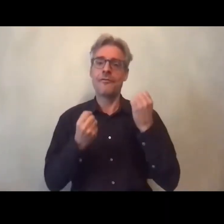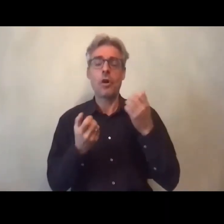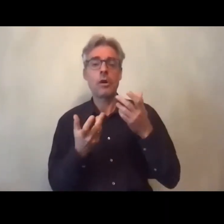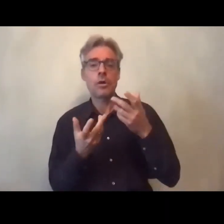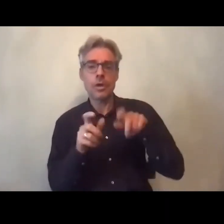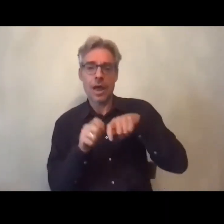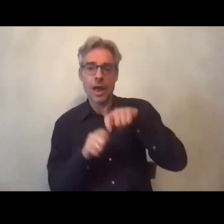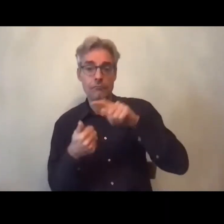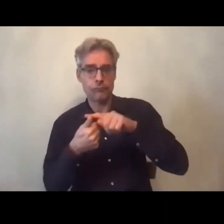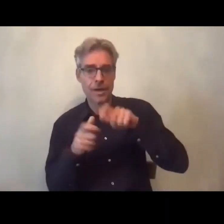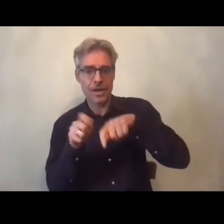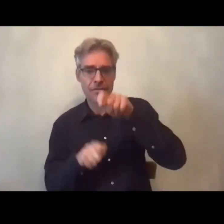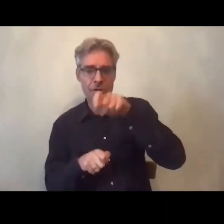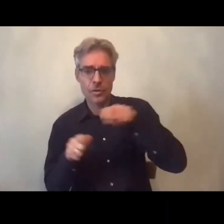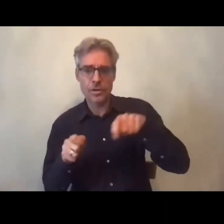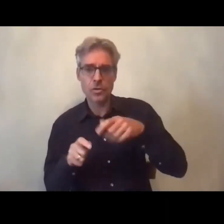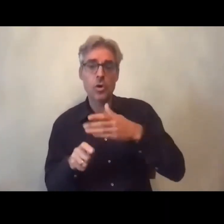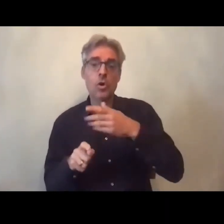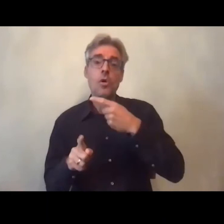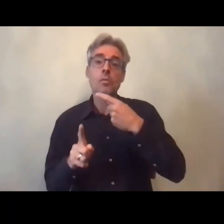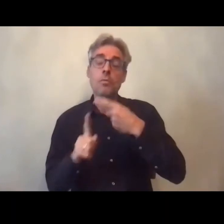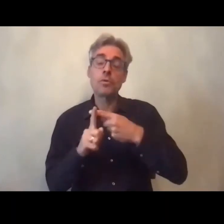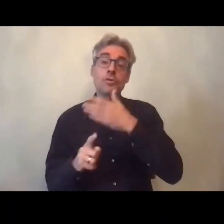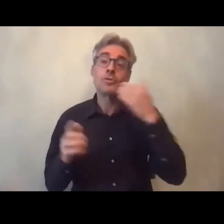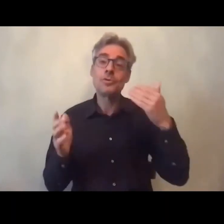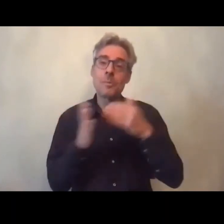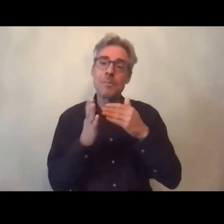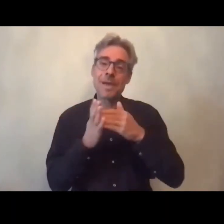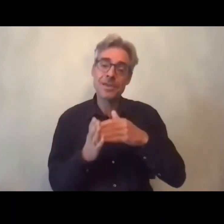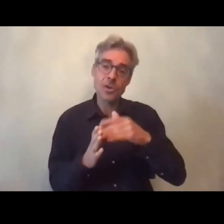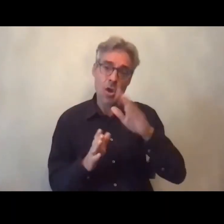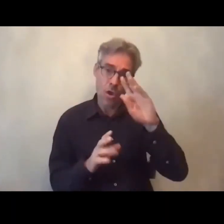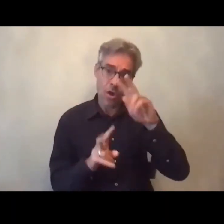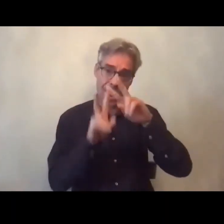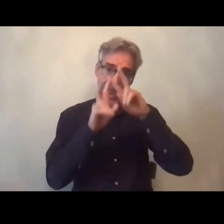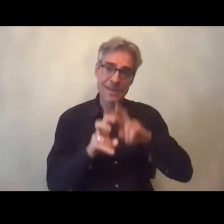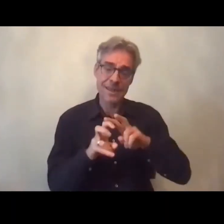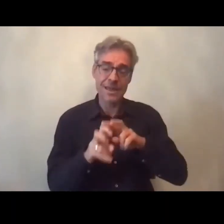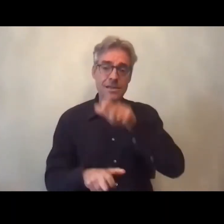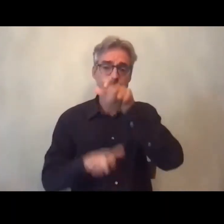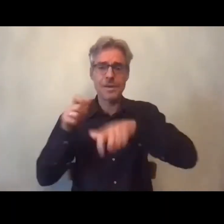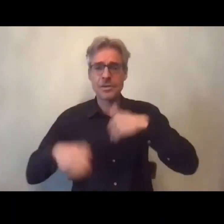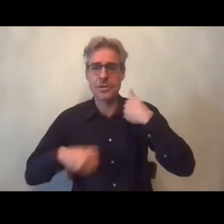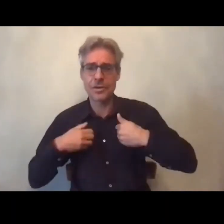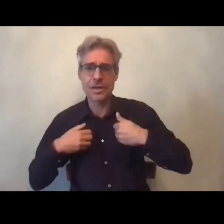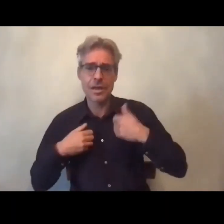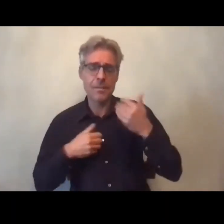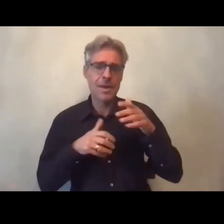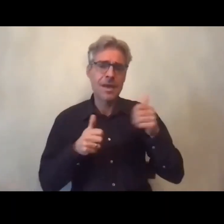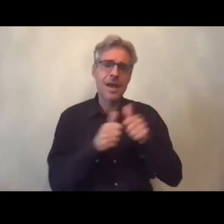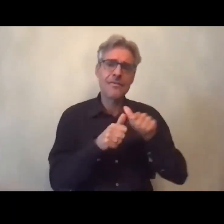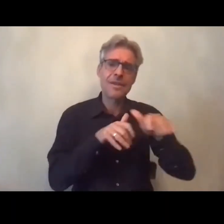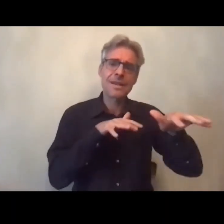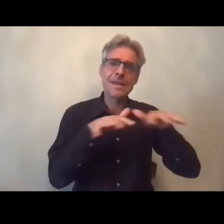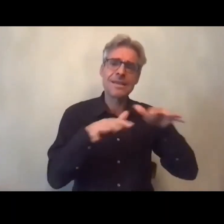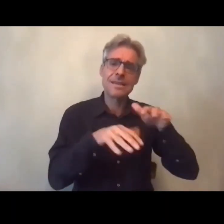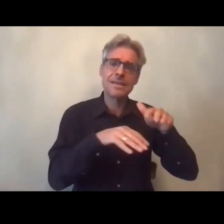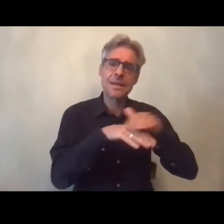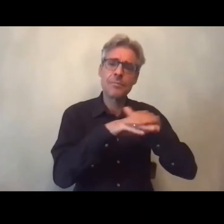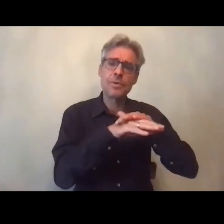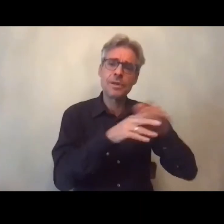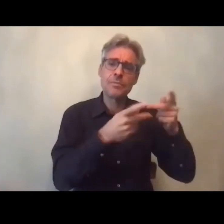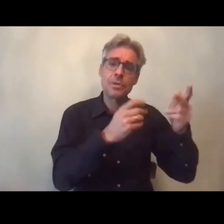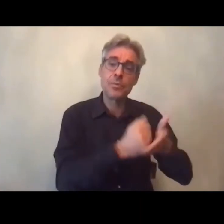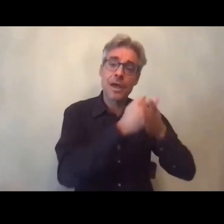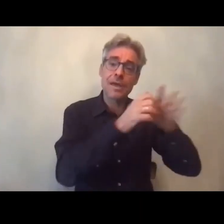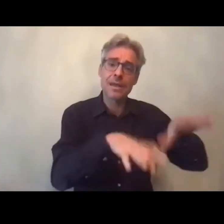et de connaissance et notamment de connaissance du rapport des personnes handicapées aux différents dispositifs relevant des politiques de l'emploi